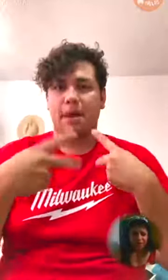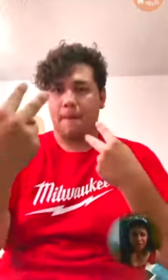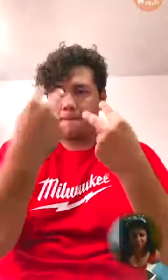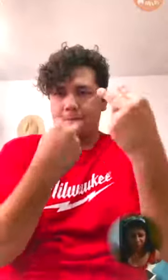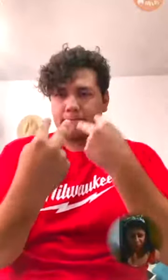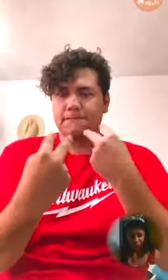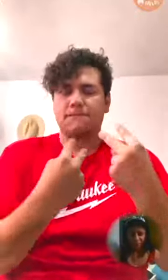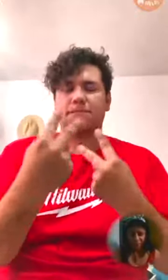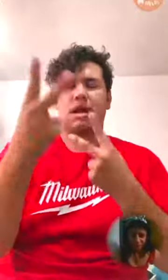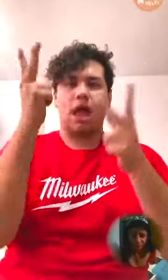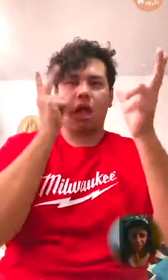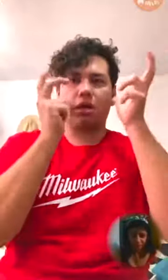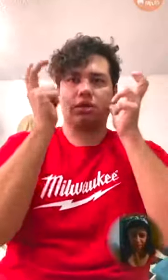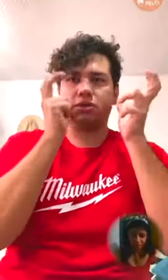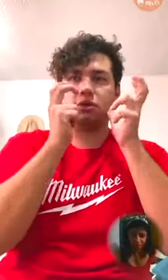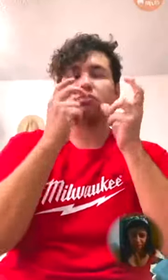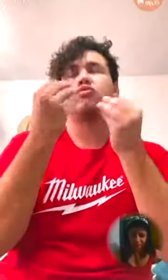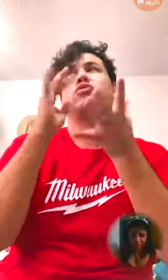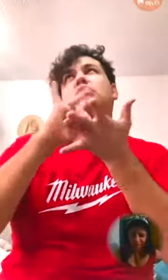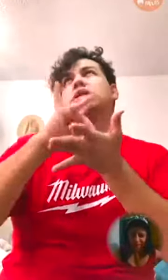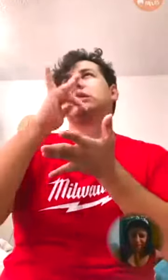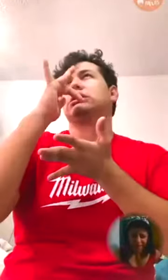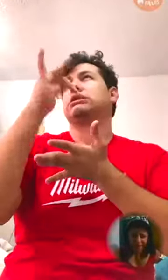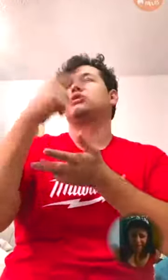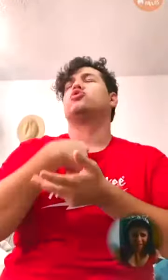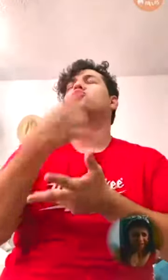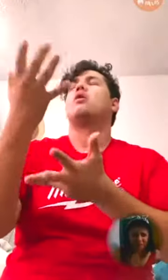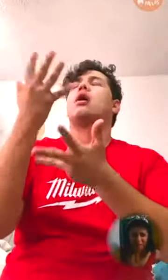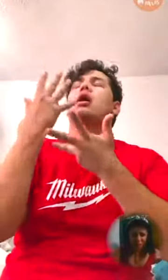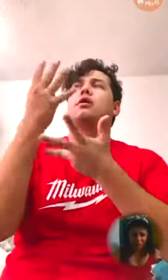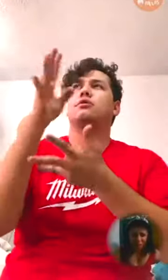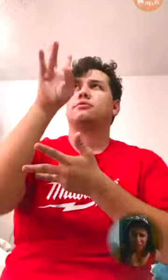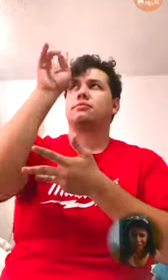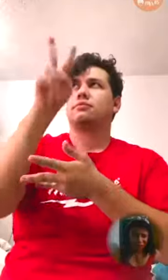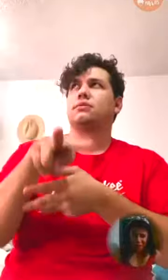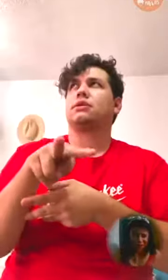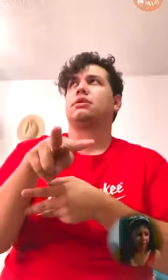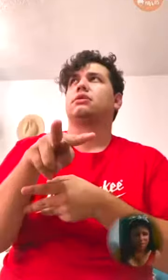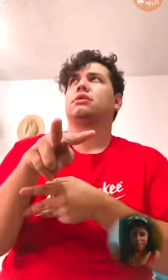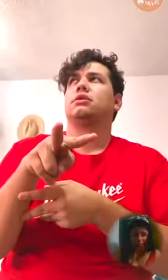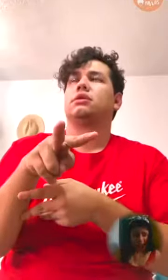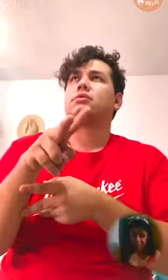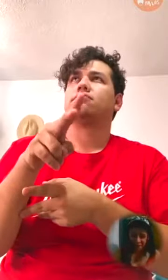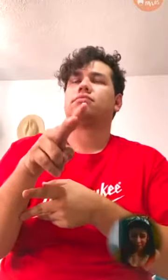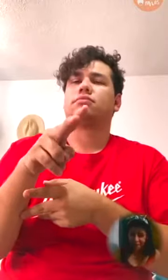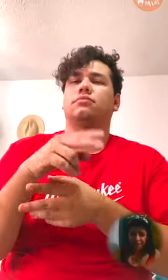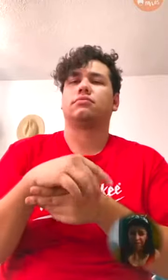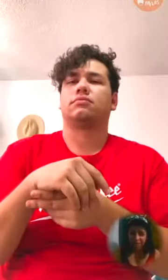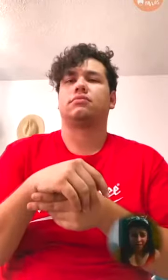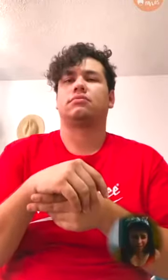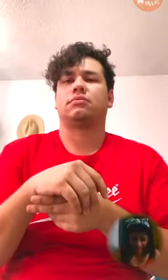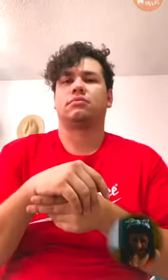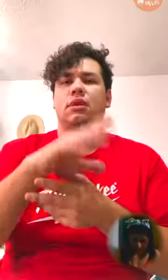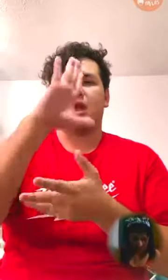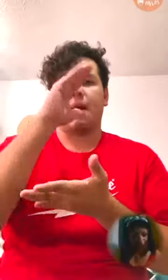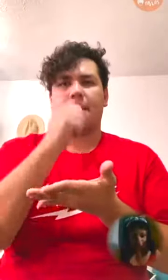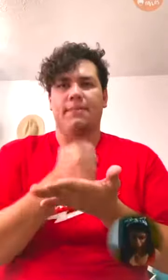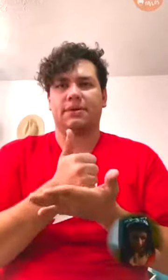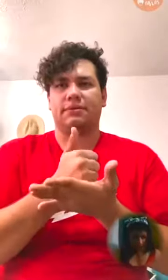escucharlo y que han de verlo. Te doy gracias y te alabo y glorifico, Señor, inmensamente, en el nombre de Cristo. Amén.